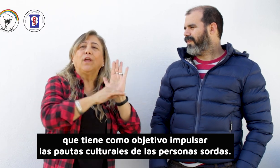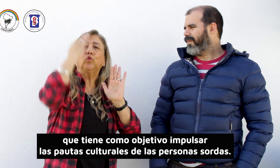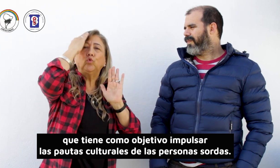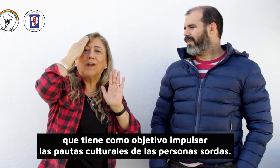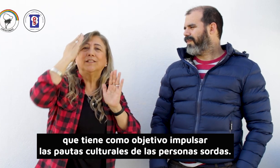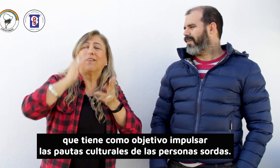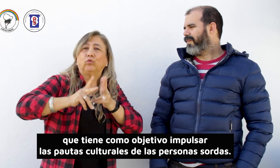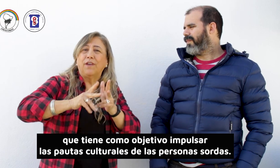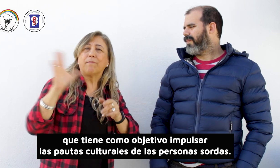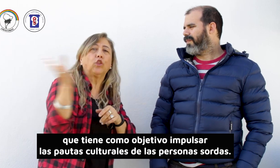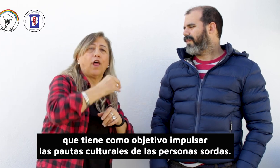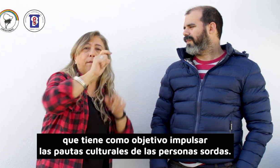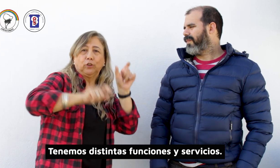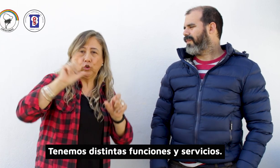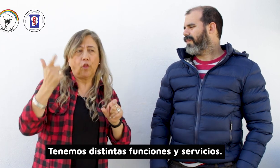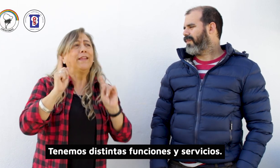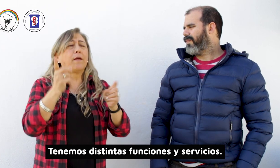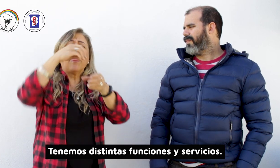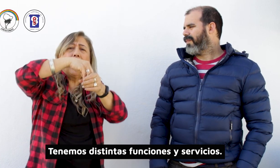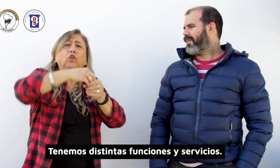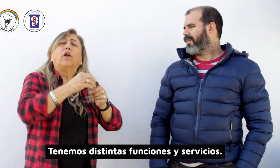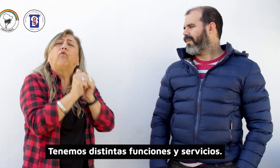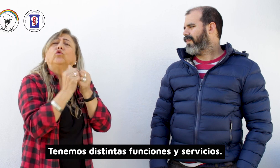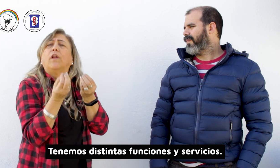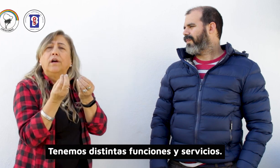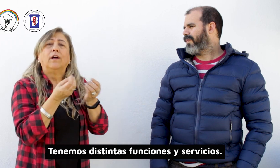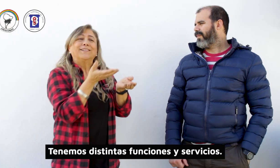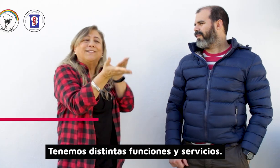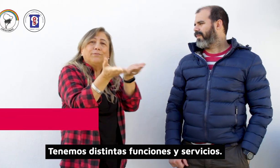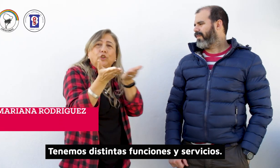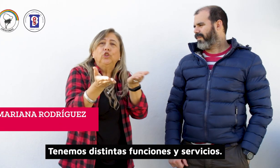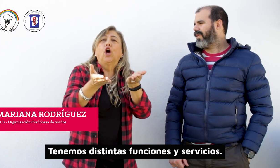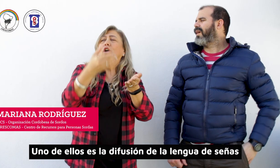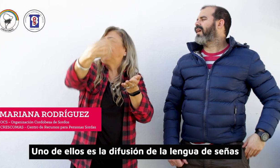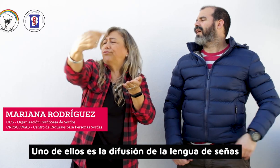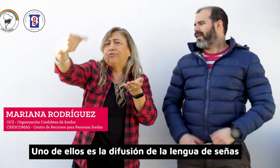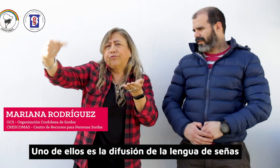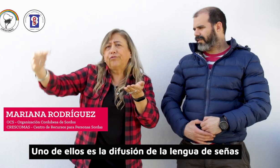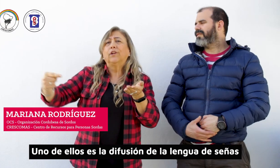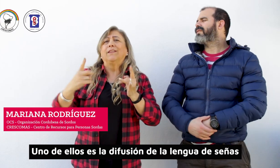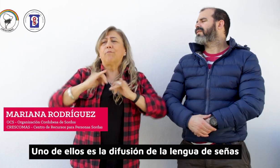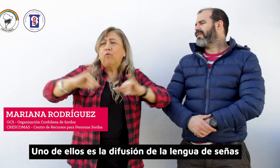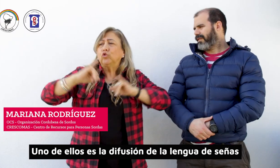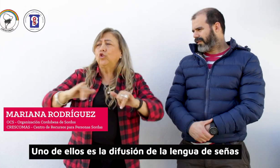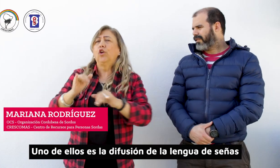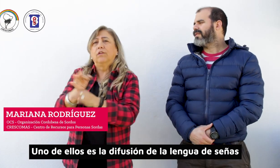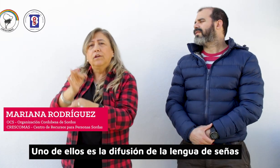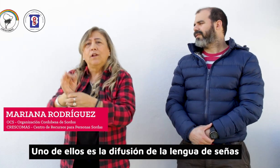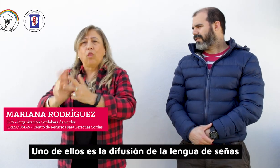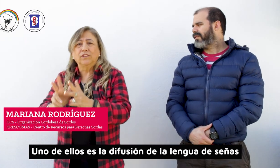culturales de las personas sordas. Tenemos distintas funciones y servicios. Uno de ellos es la difusión de la lengua de señas.